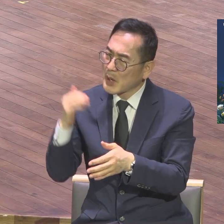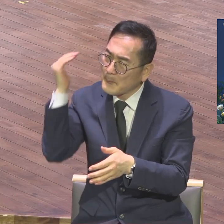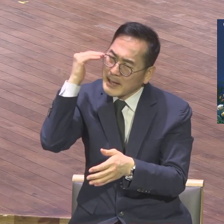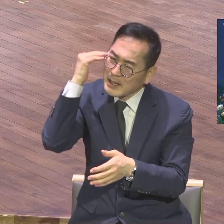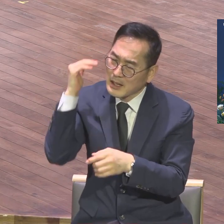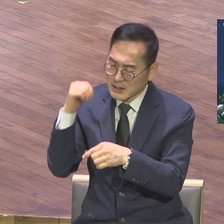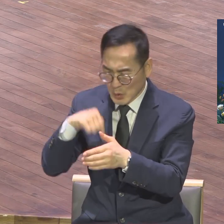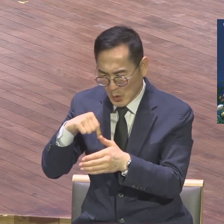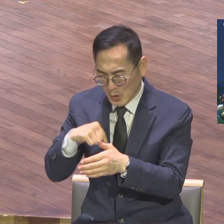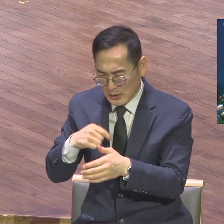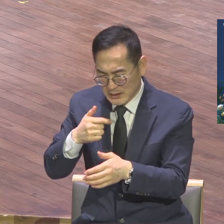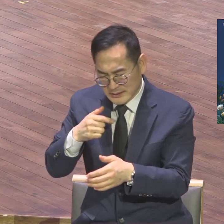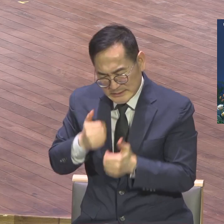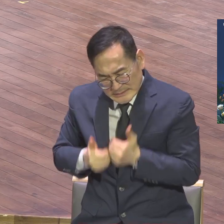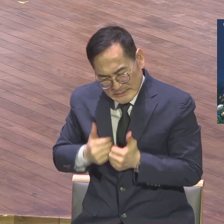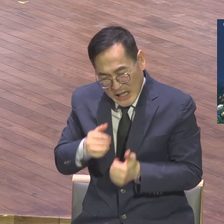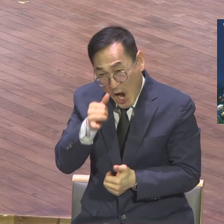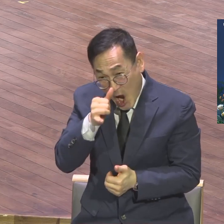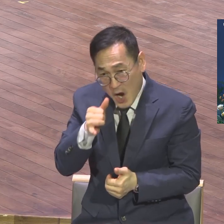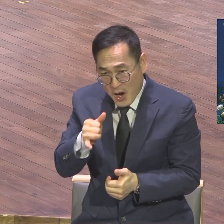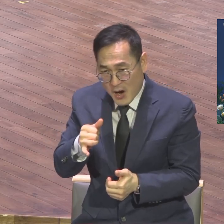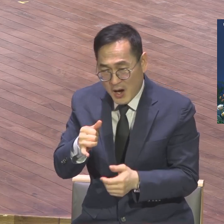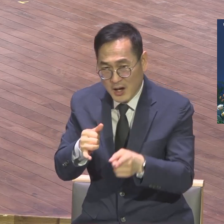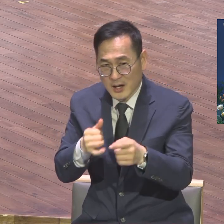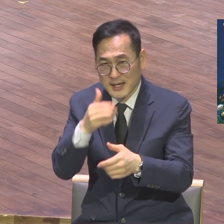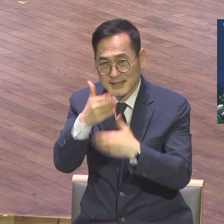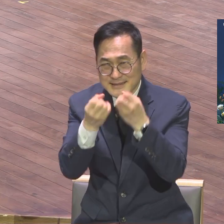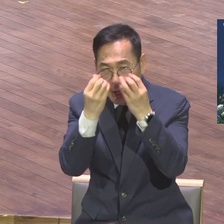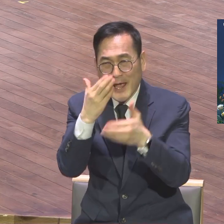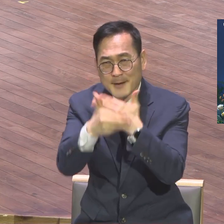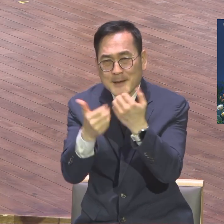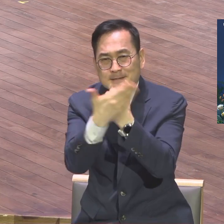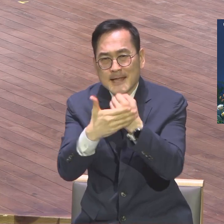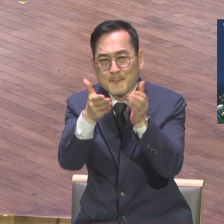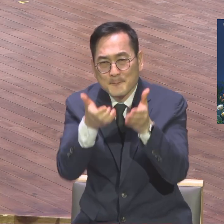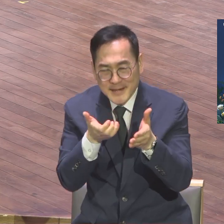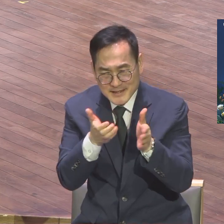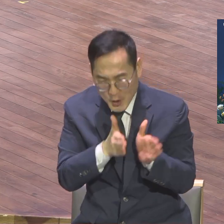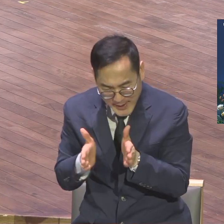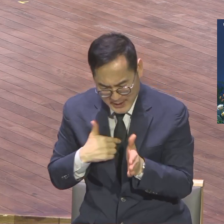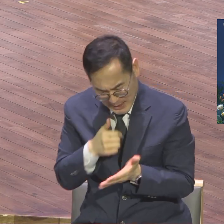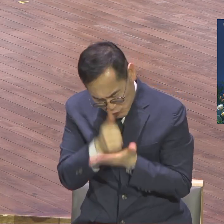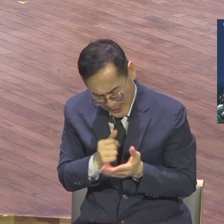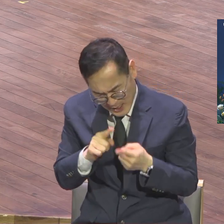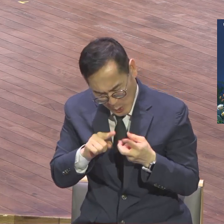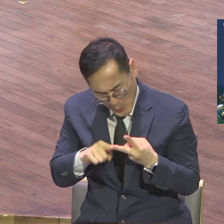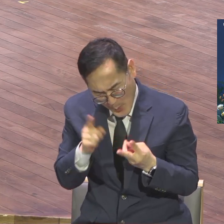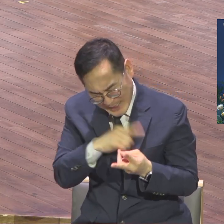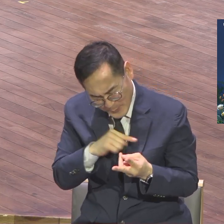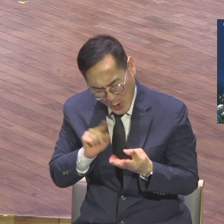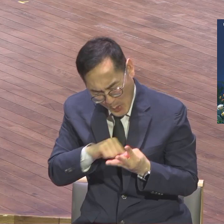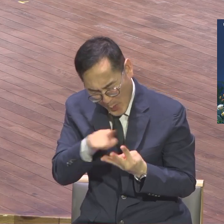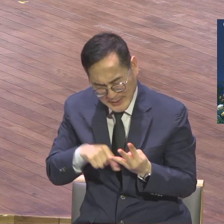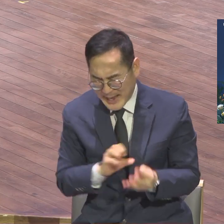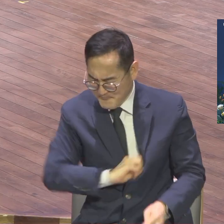이 부분 이 시간 미결제 해결사항이 남아있으면 지금 이 시간 하나님께 다 맡기게 하여 조합사상